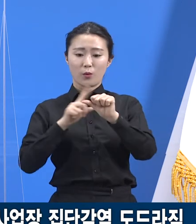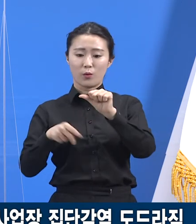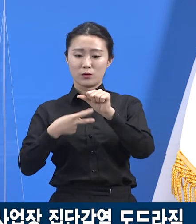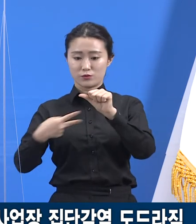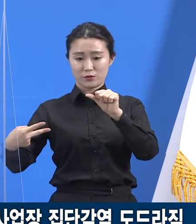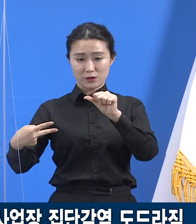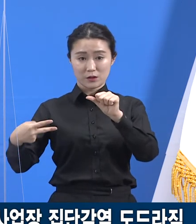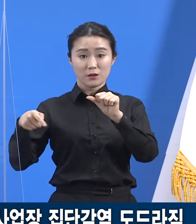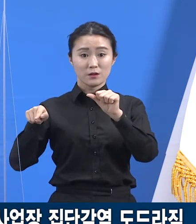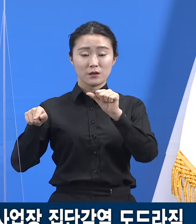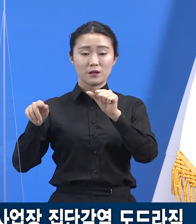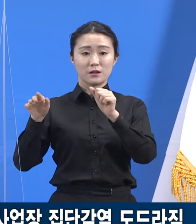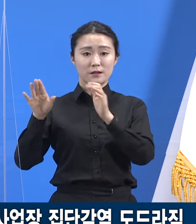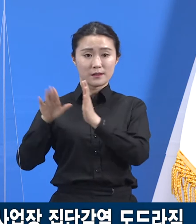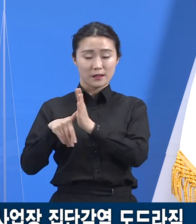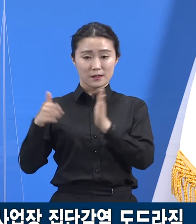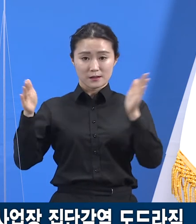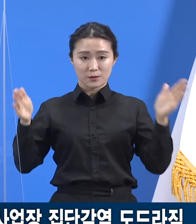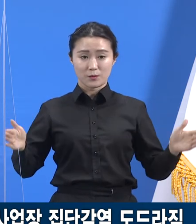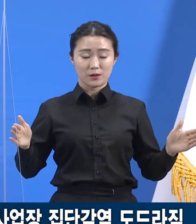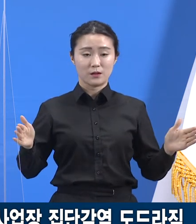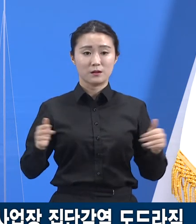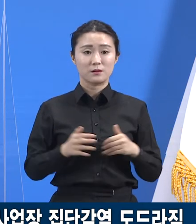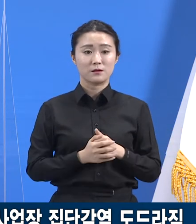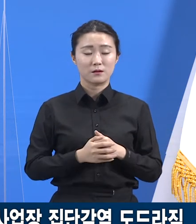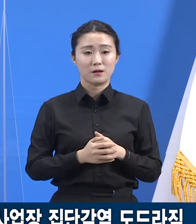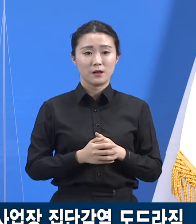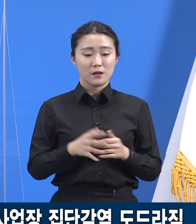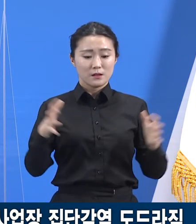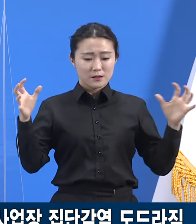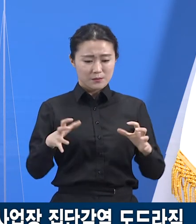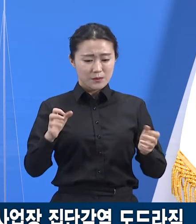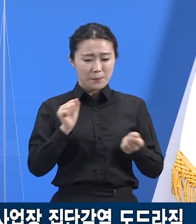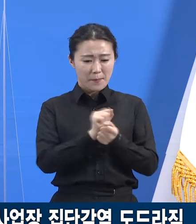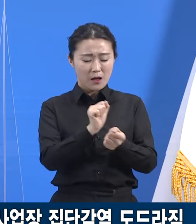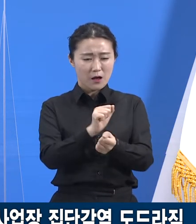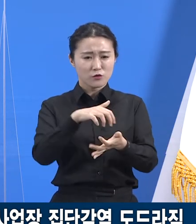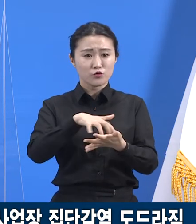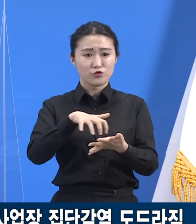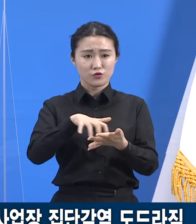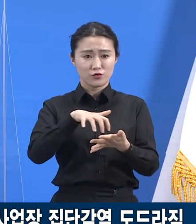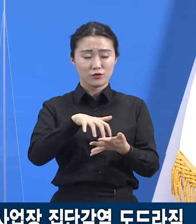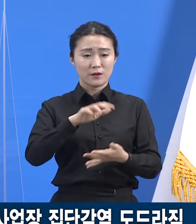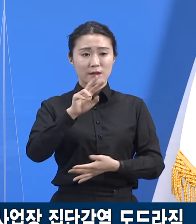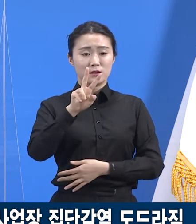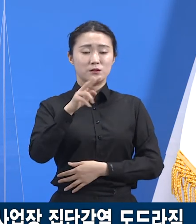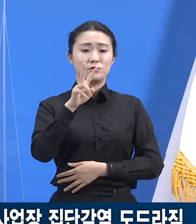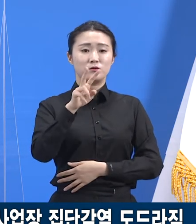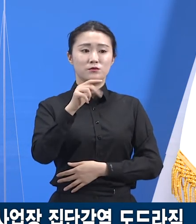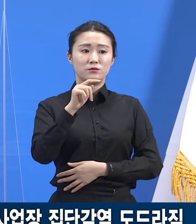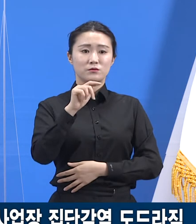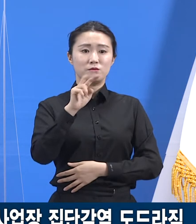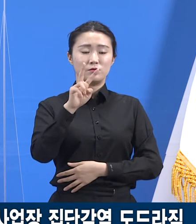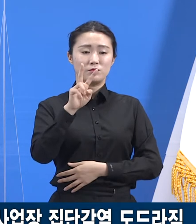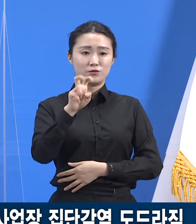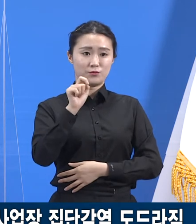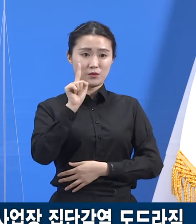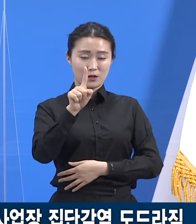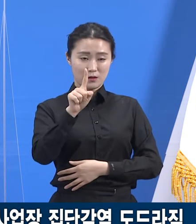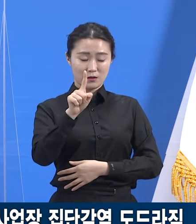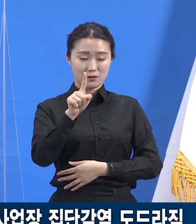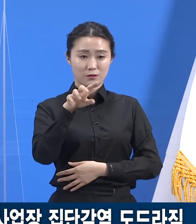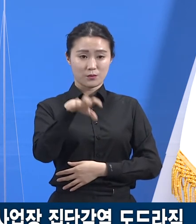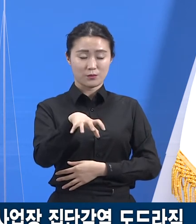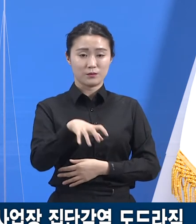시군의 집단 감염 사례는 총 61건입니다. 이 중 26건이 사업장 관련 집단 감염